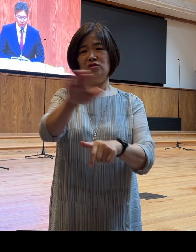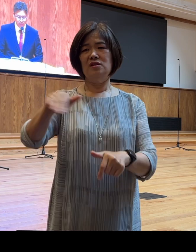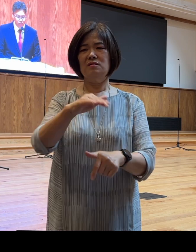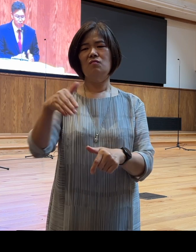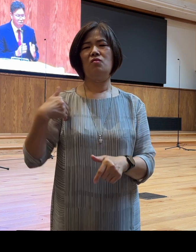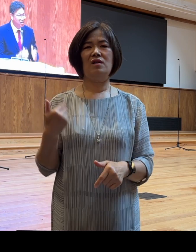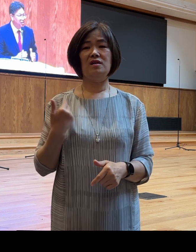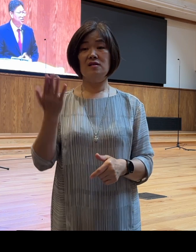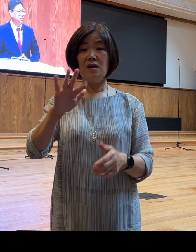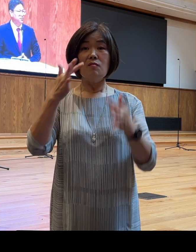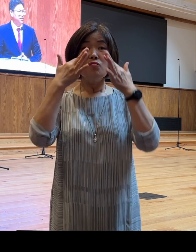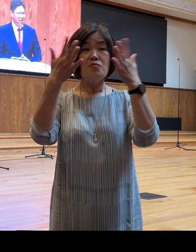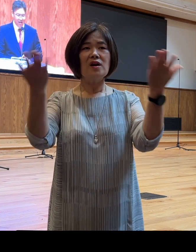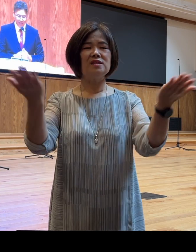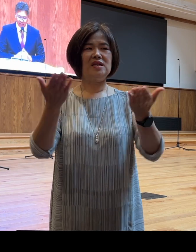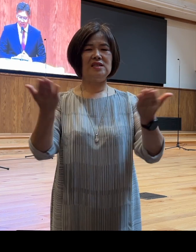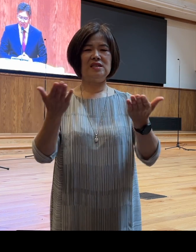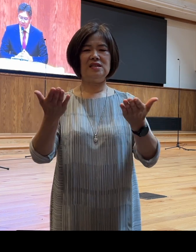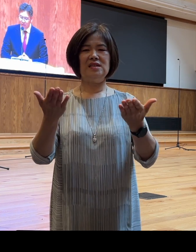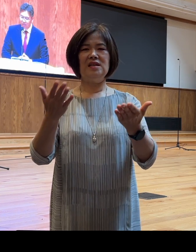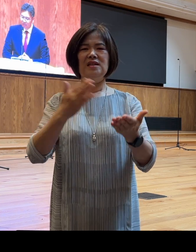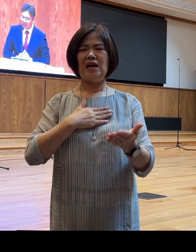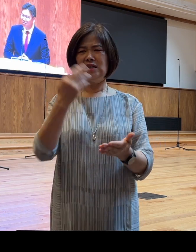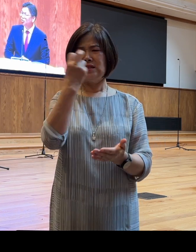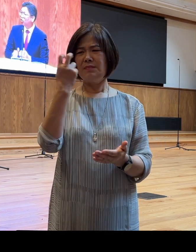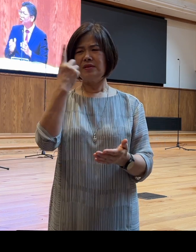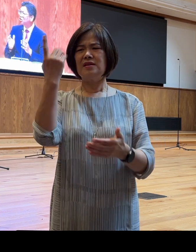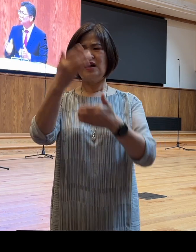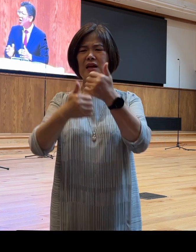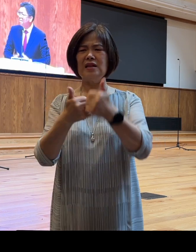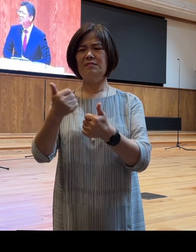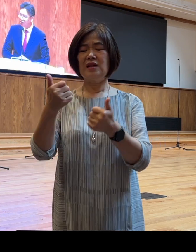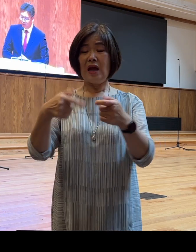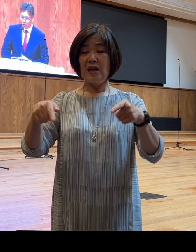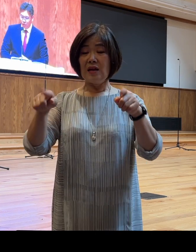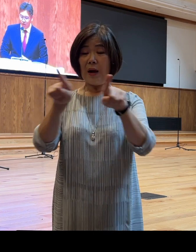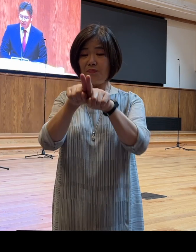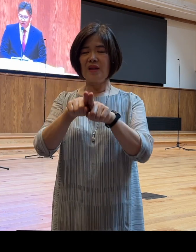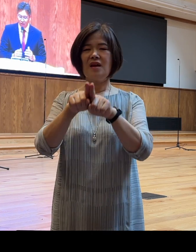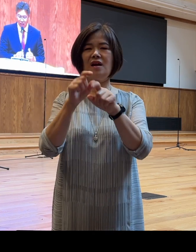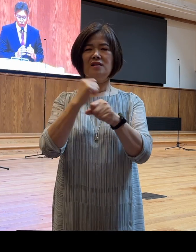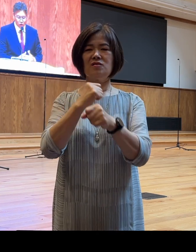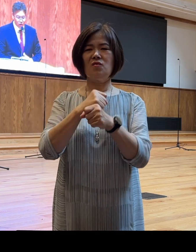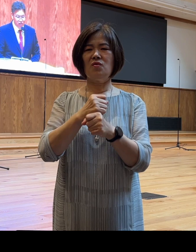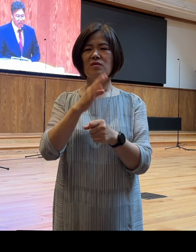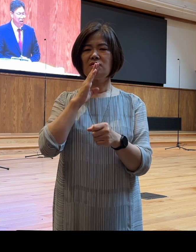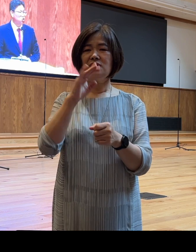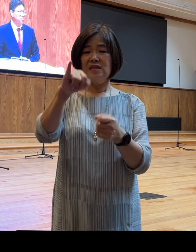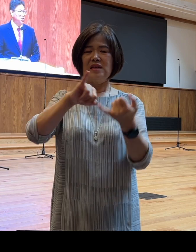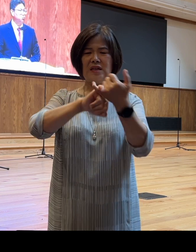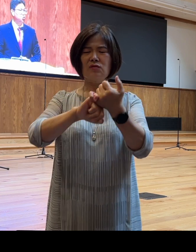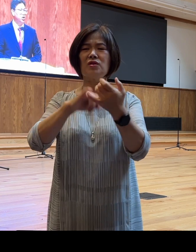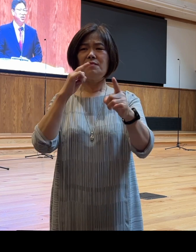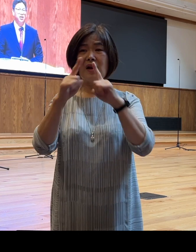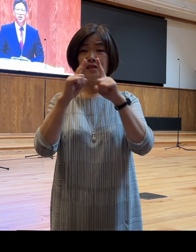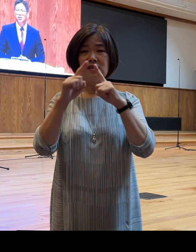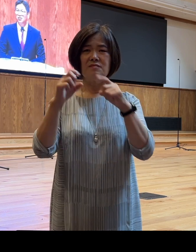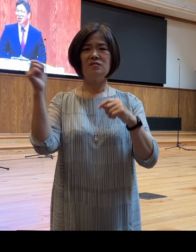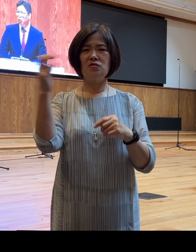분명한 사실은 나를 살피시는 하나님은 여전히 그와 함께 하셨고 그에게 주셨던 그 약속의 말씀 또한 그대로 했다는